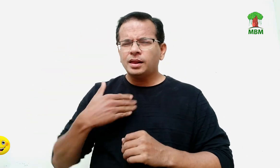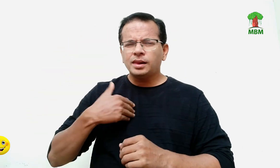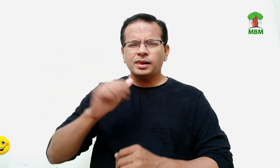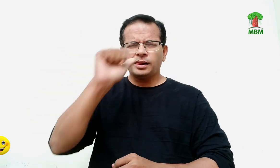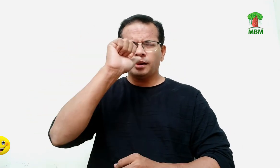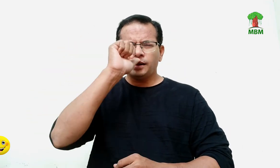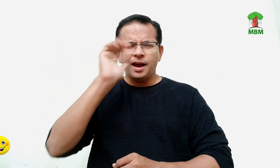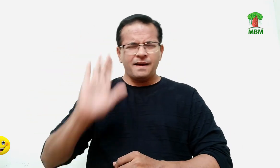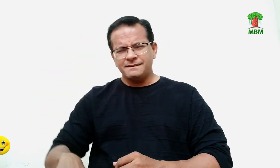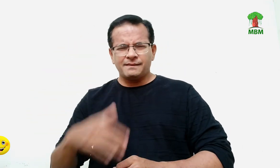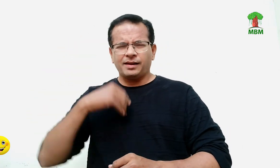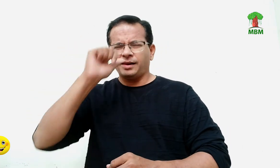रैंपिन निकाल कर ले आया